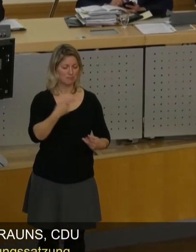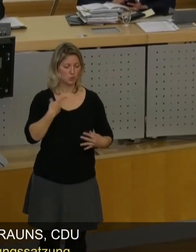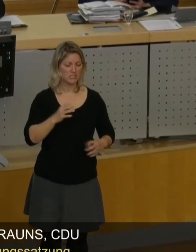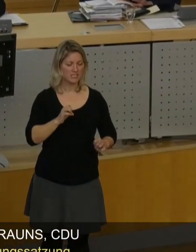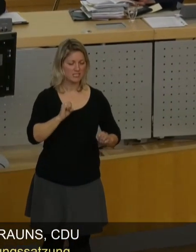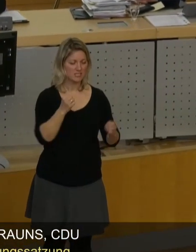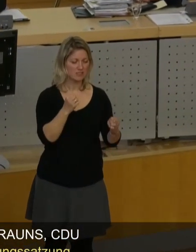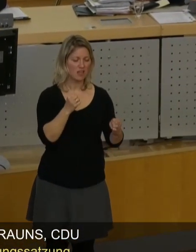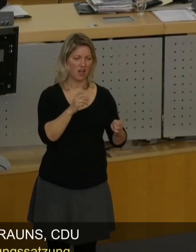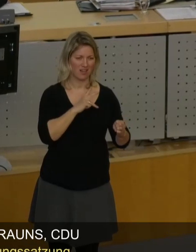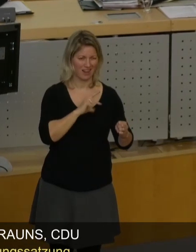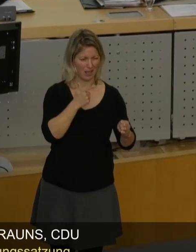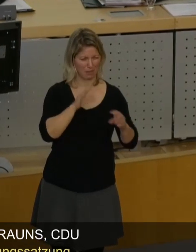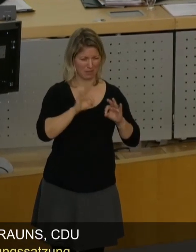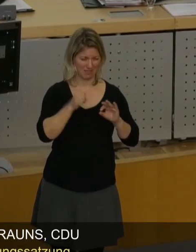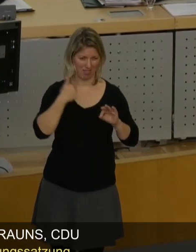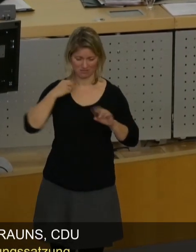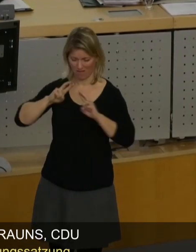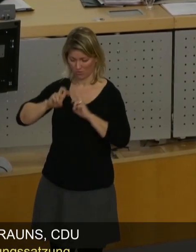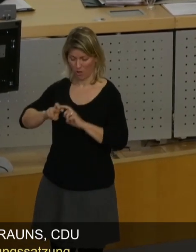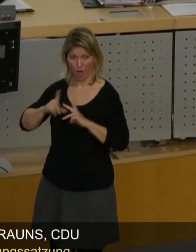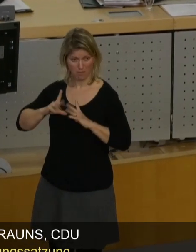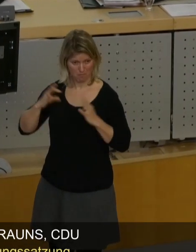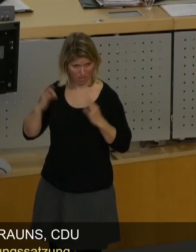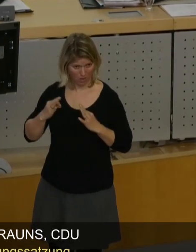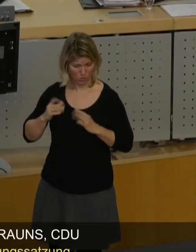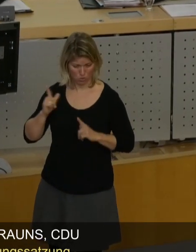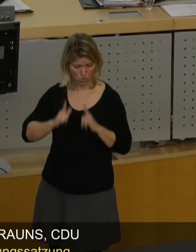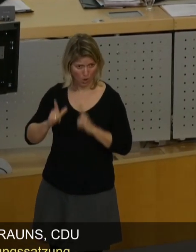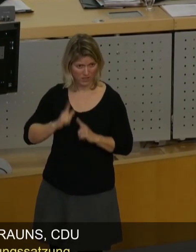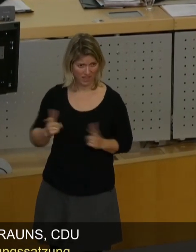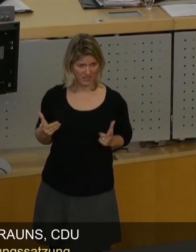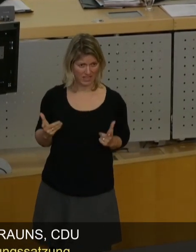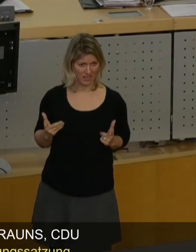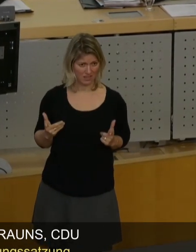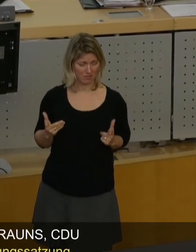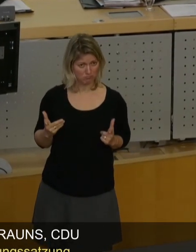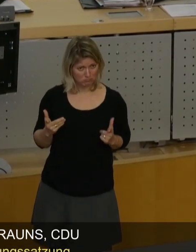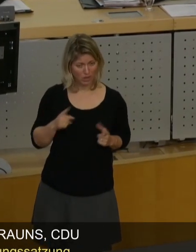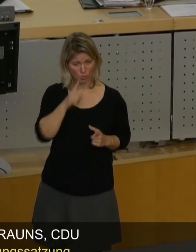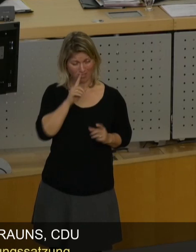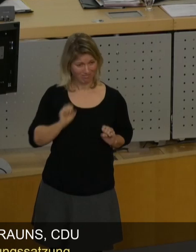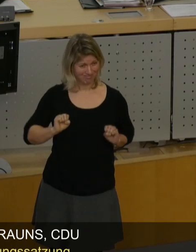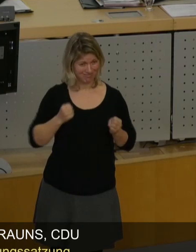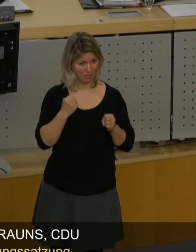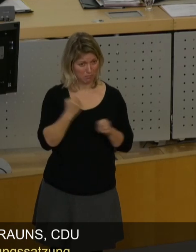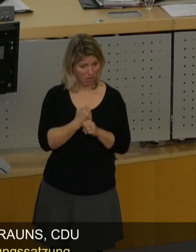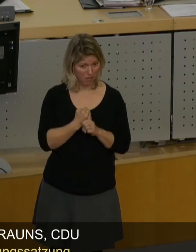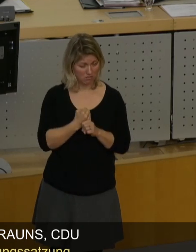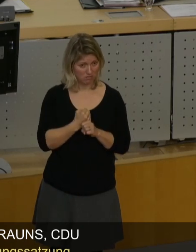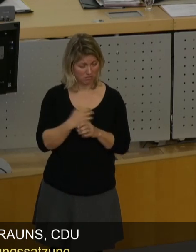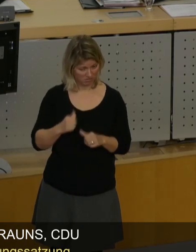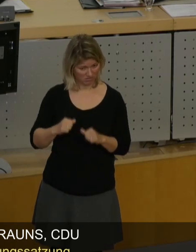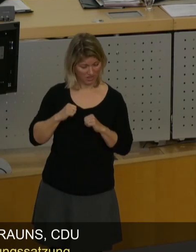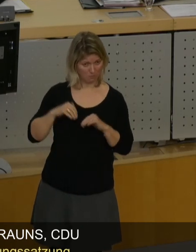doch die Analyse. Analyse. Brauchen wir das? Ist das notwendig? Und bringt es jedenfalls dann, wenn ich